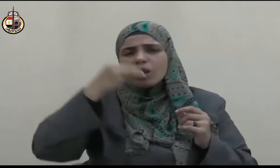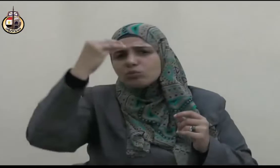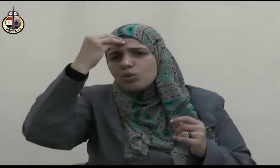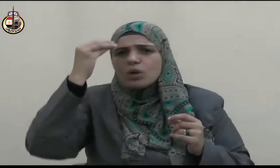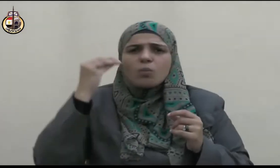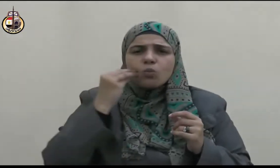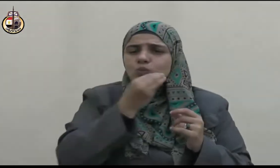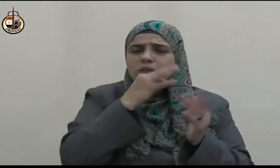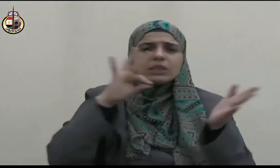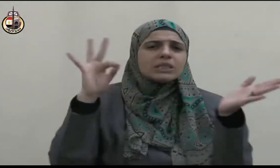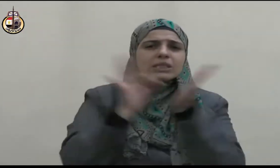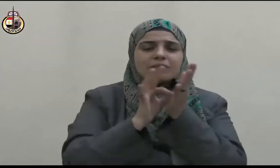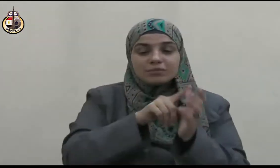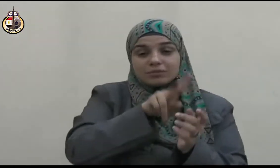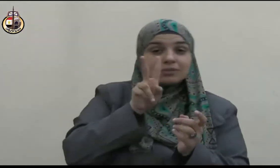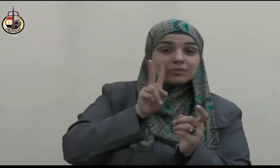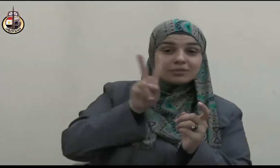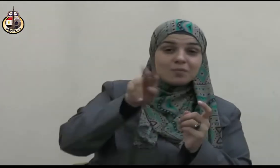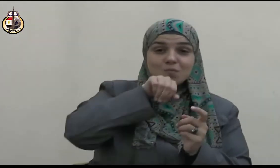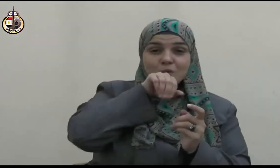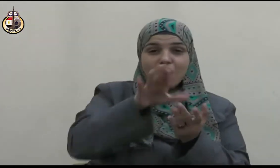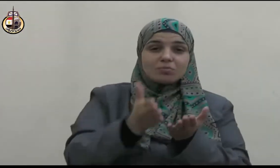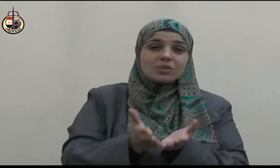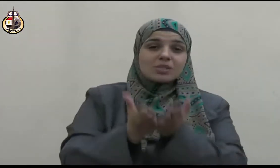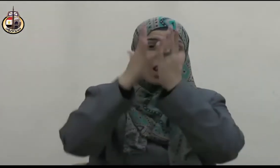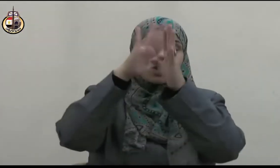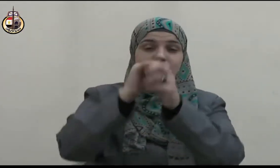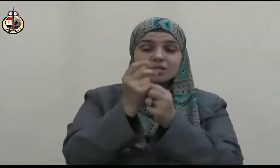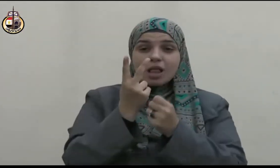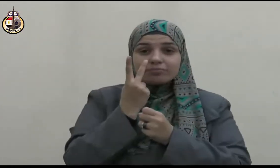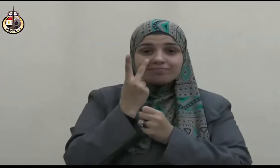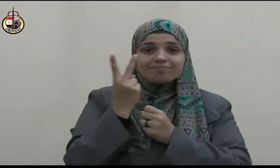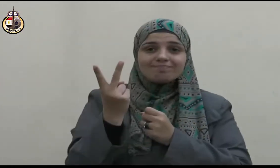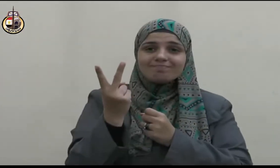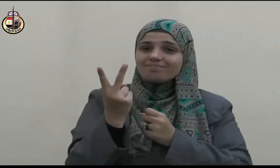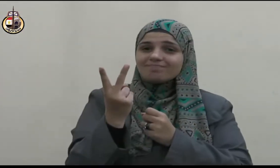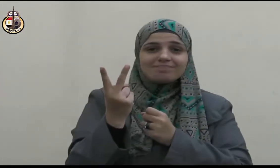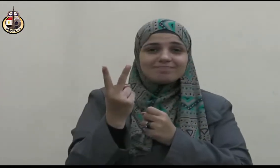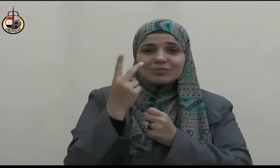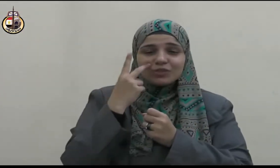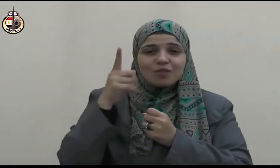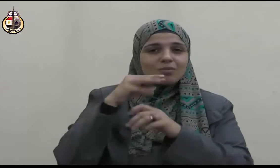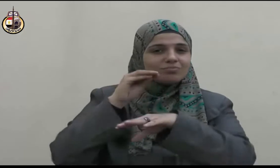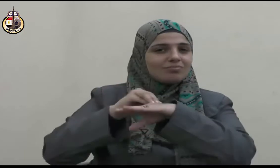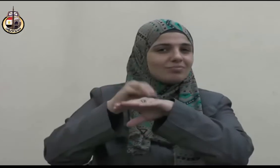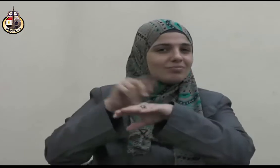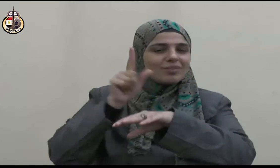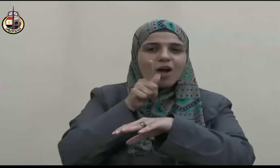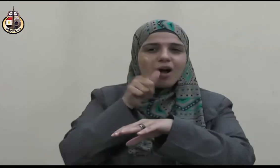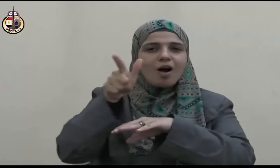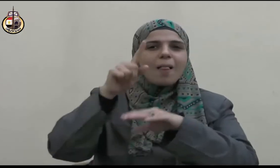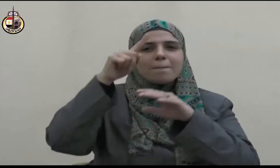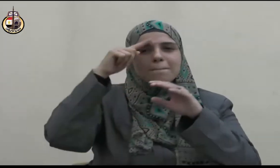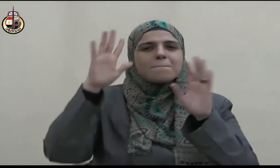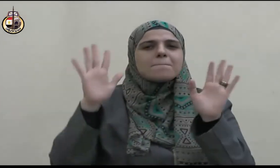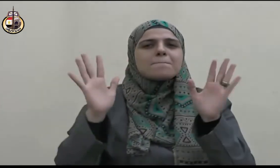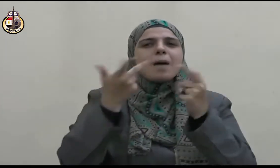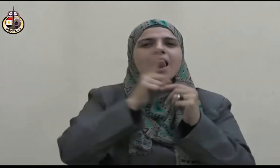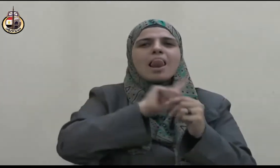منهم فكان يحسن إلى الجميع فعن أسامة ابن زيد رضي الله عنهما